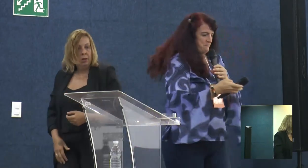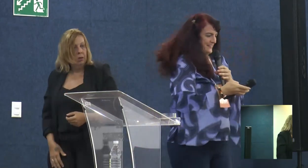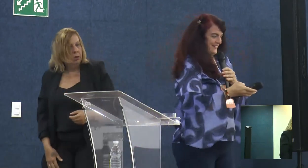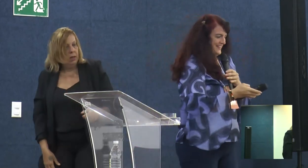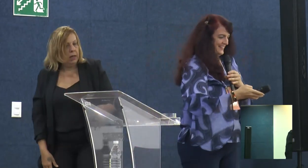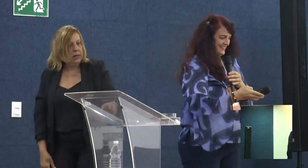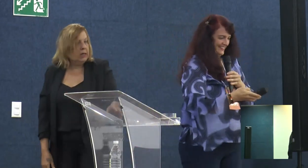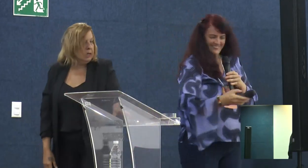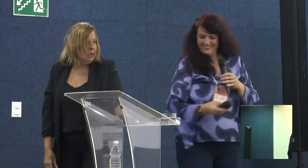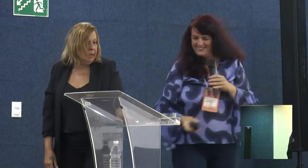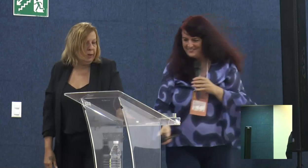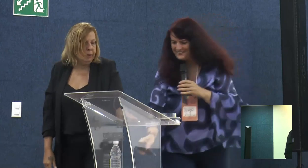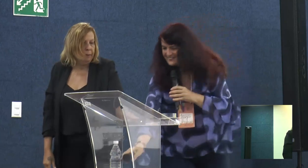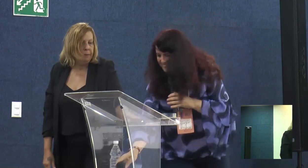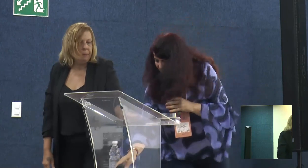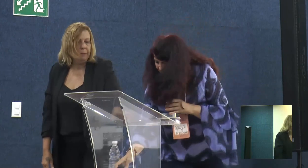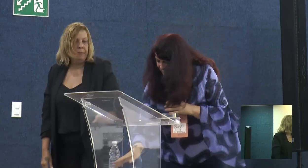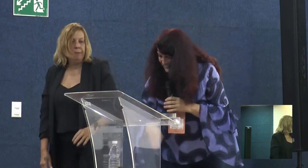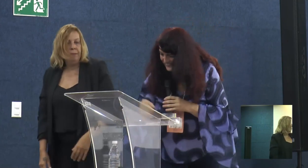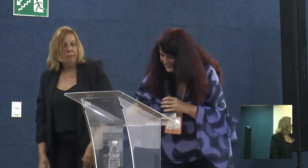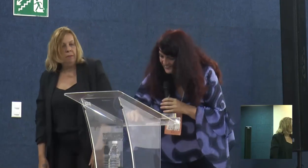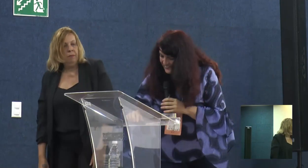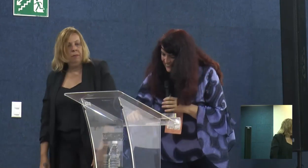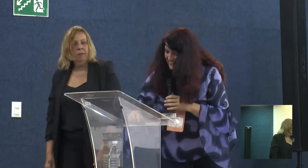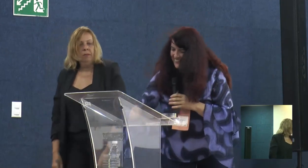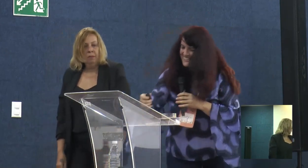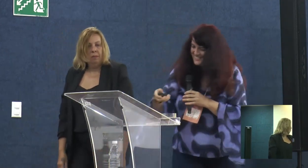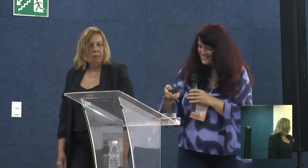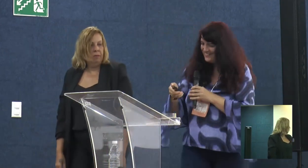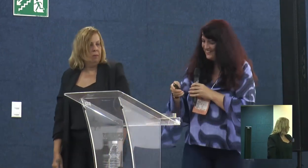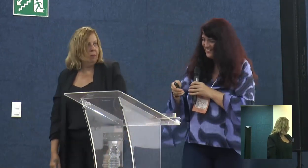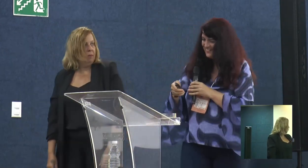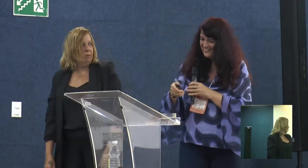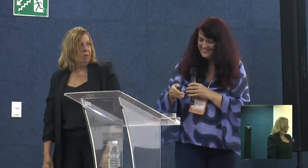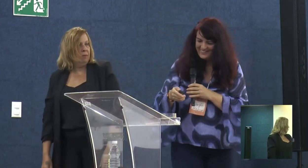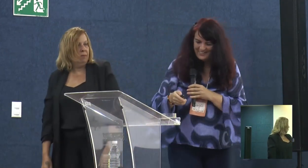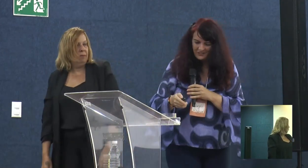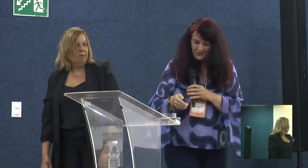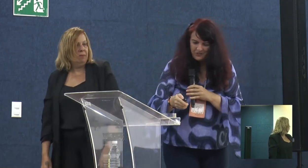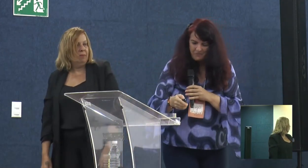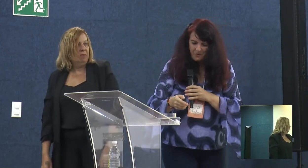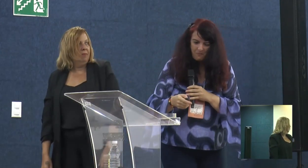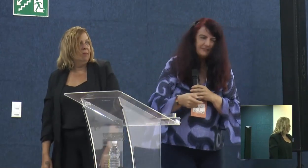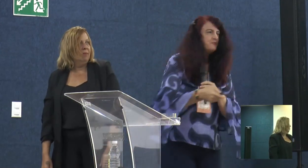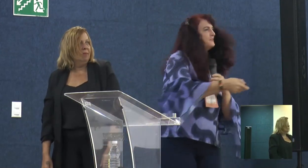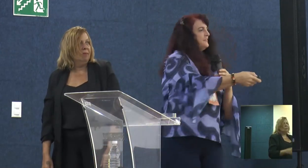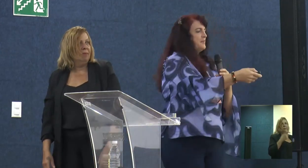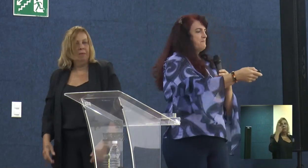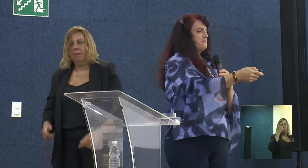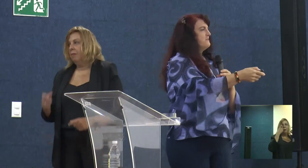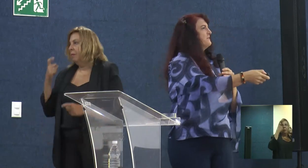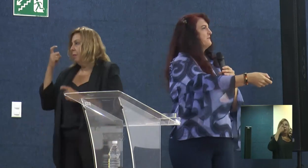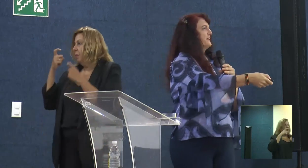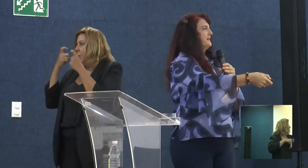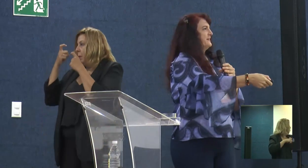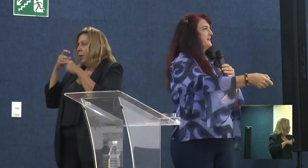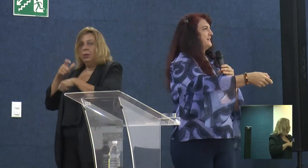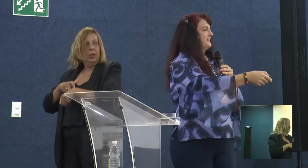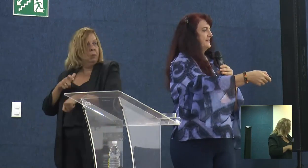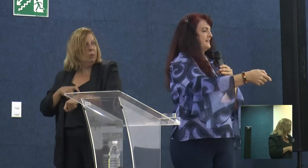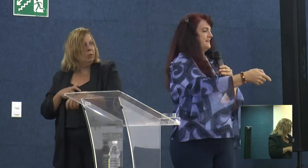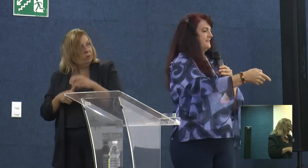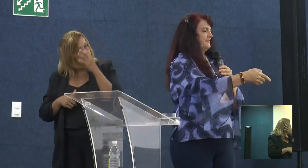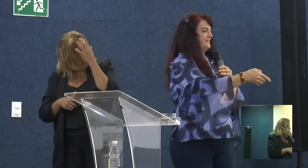Desculpa. Não é aqui. É esse. Eu estou aqui preocupada com o tempo. Vamos ver.